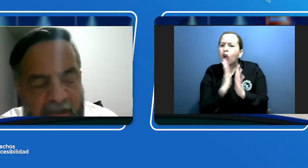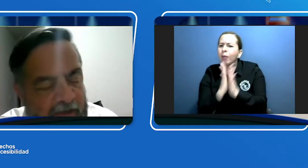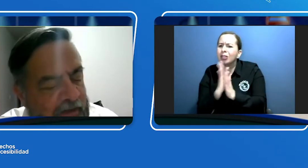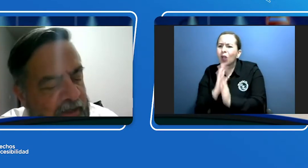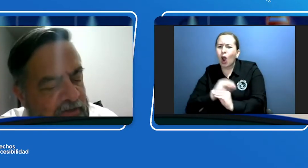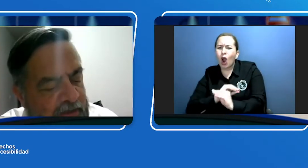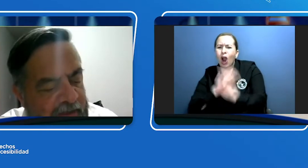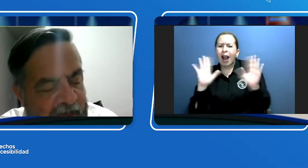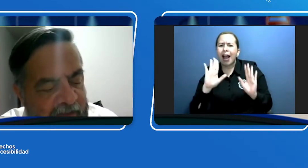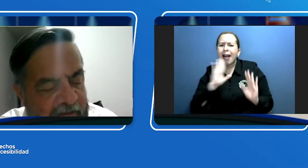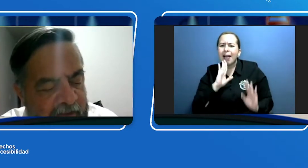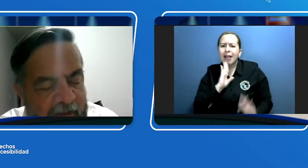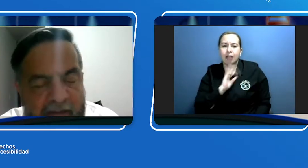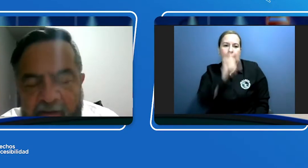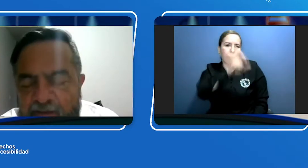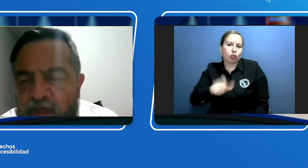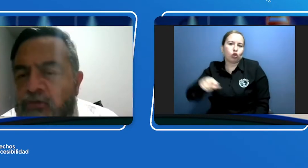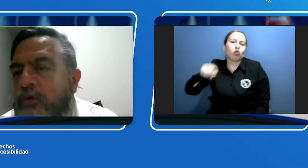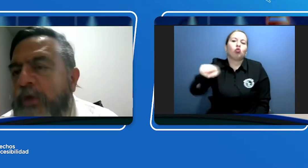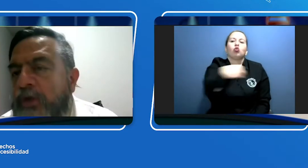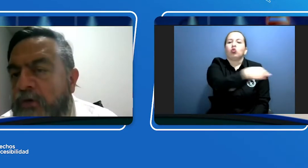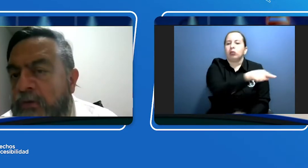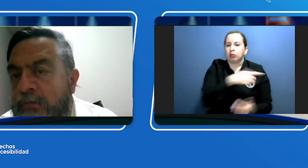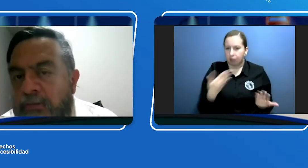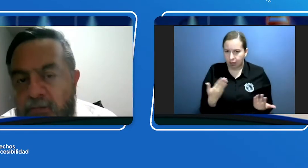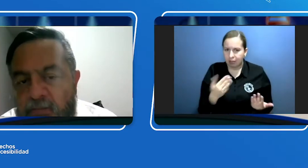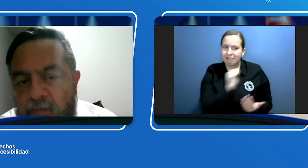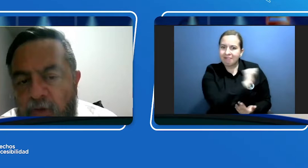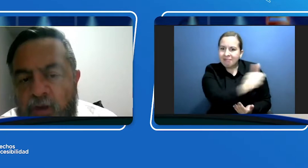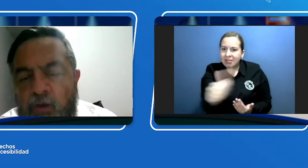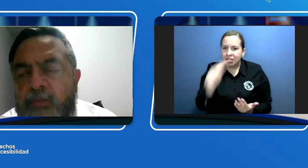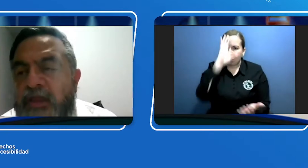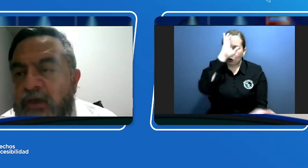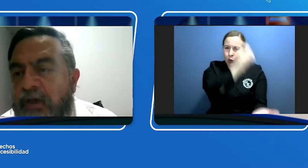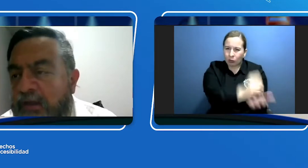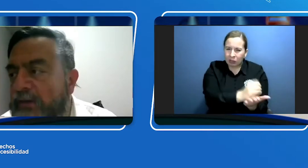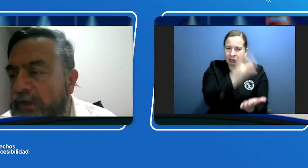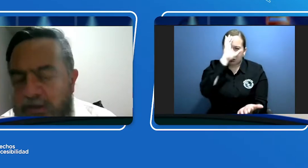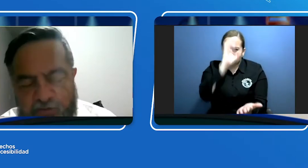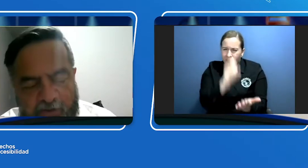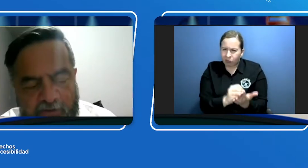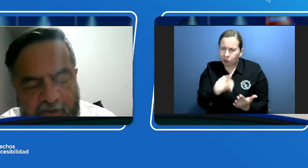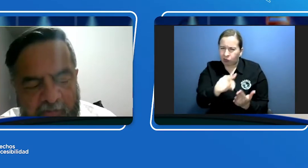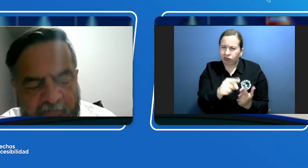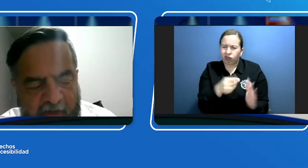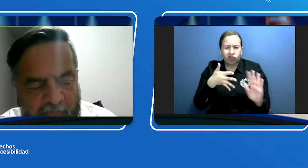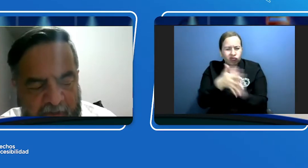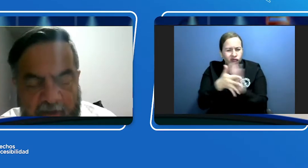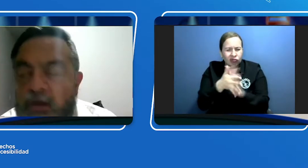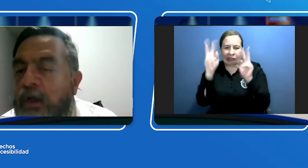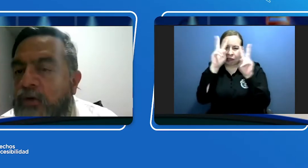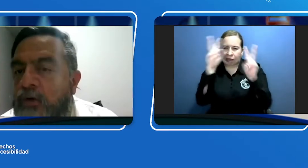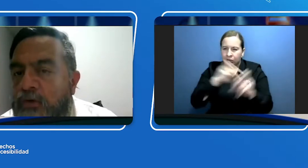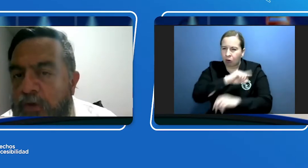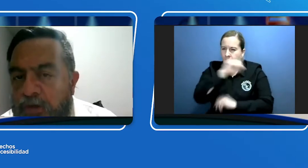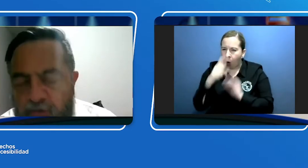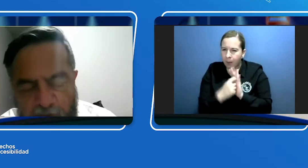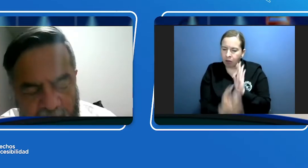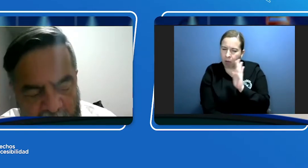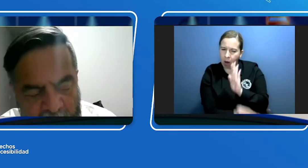de Noticeñales, den su opinión objetiva sobre estos temas para poder concluir sobre los mismos.